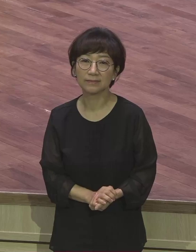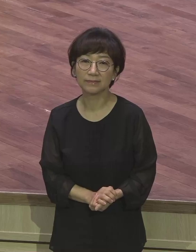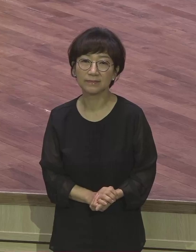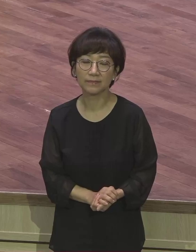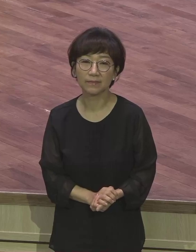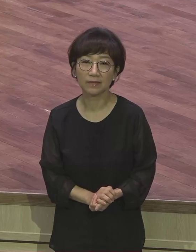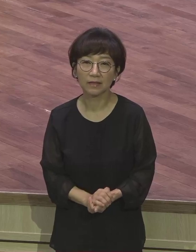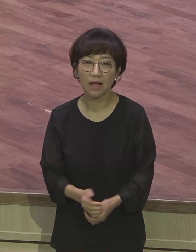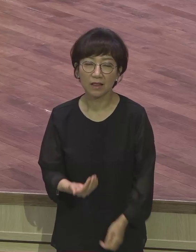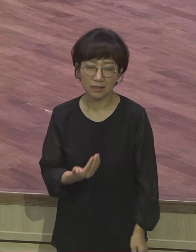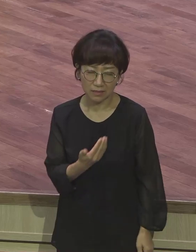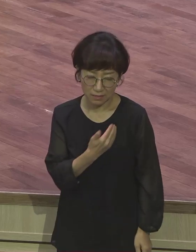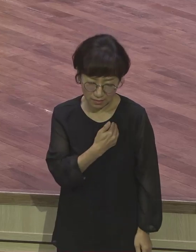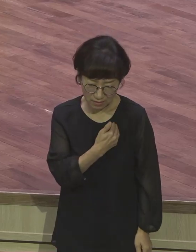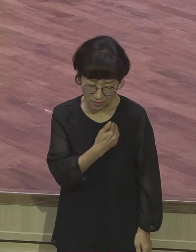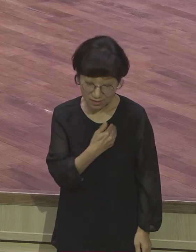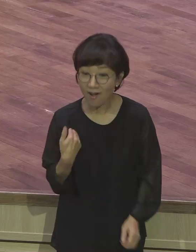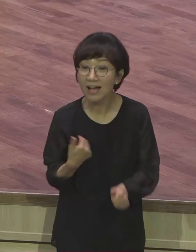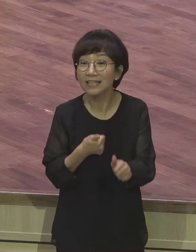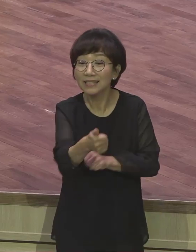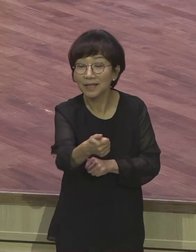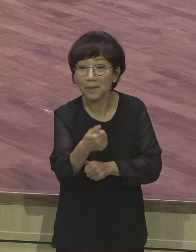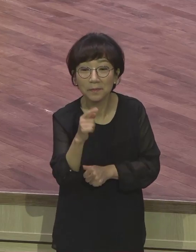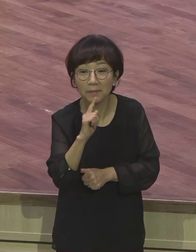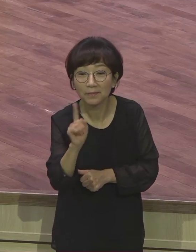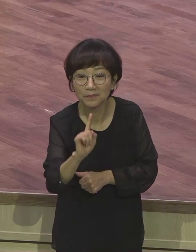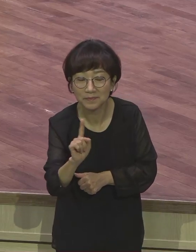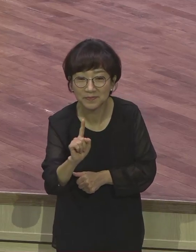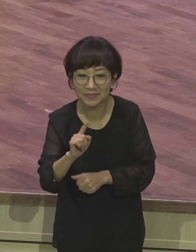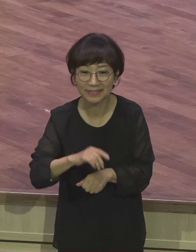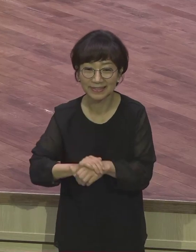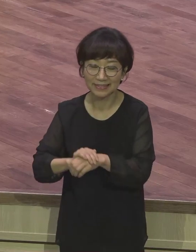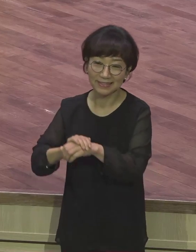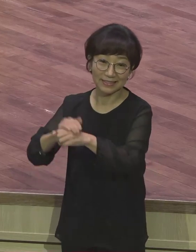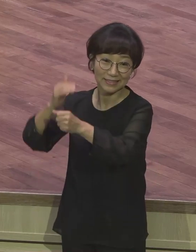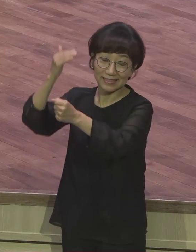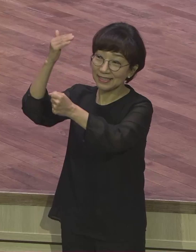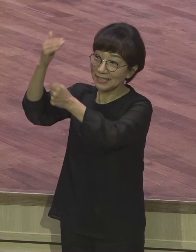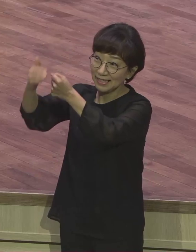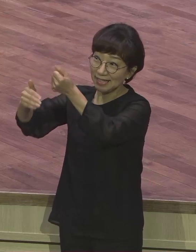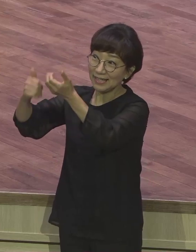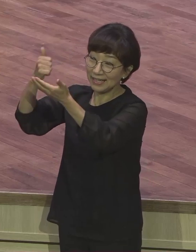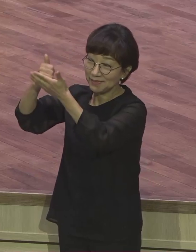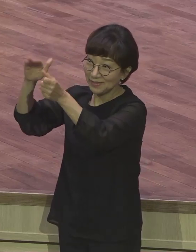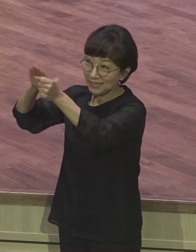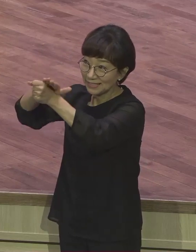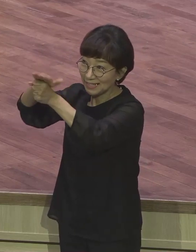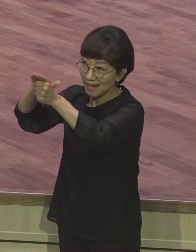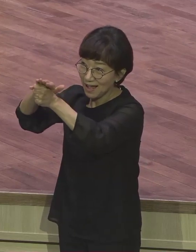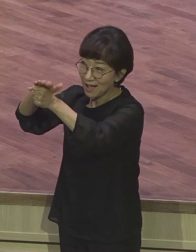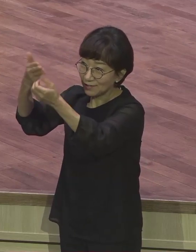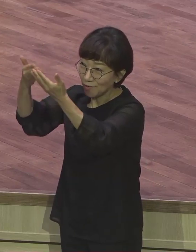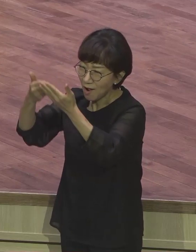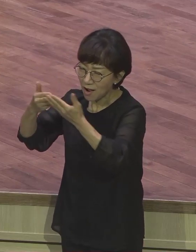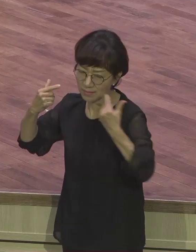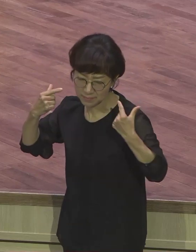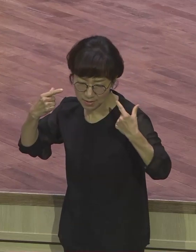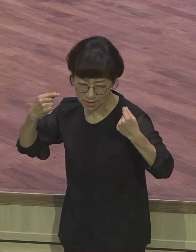넉넉히 이긴다. 이 말은요. 변함없이 하나님의 사랑이 우리에게 있다라는 강조예요. 사단이